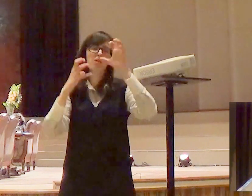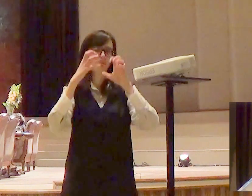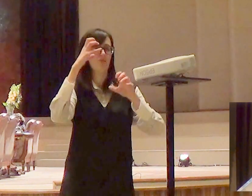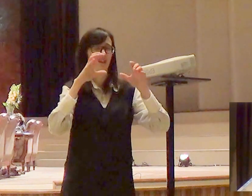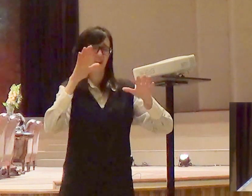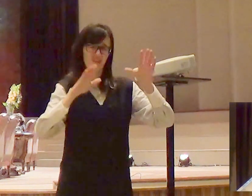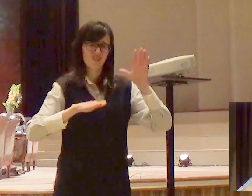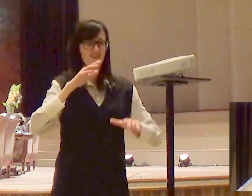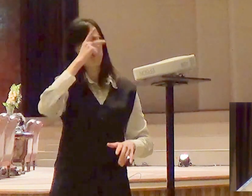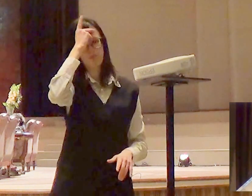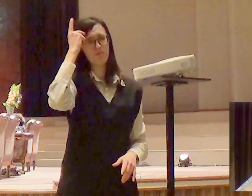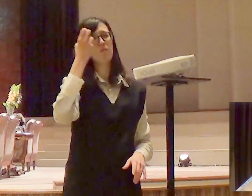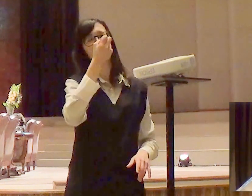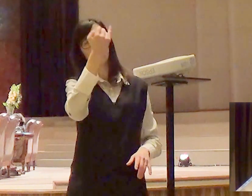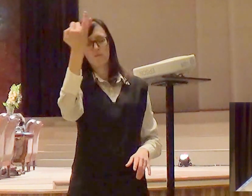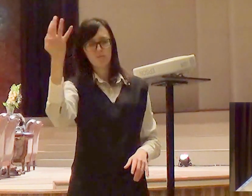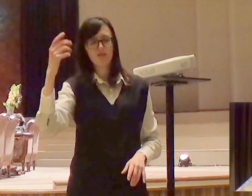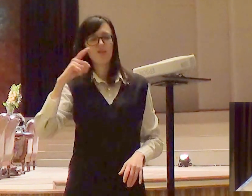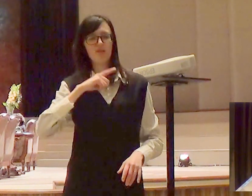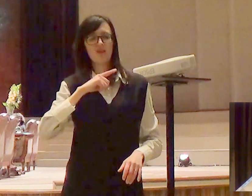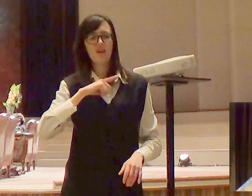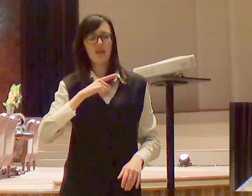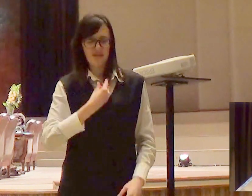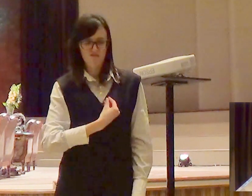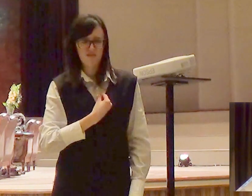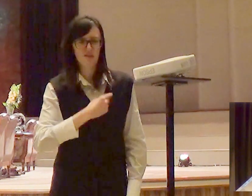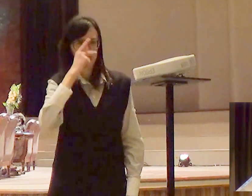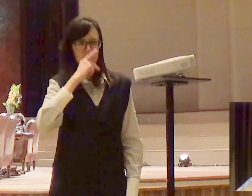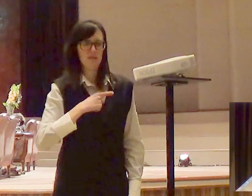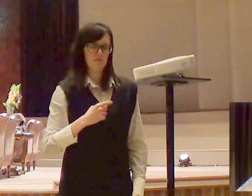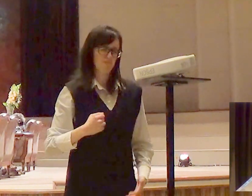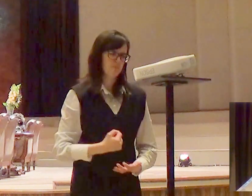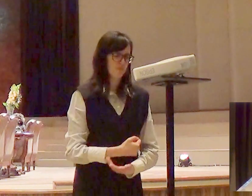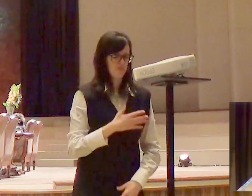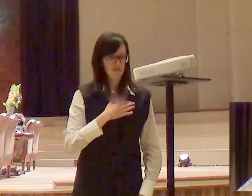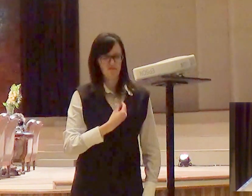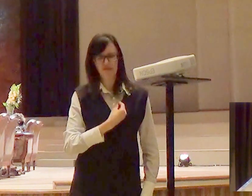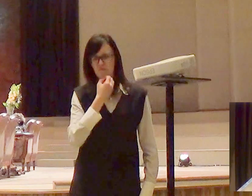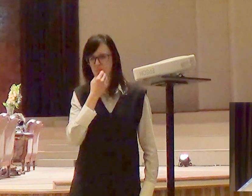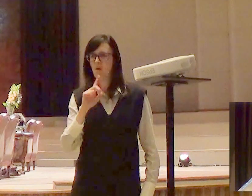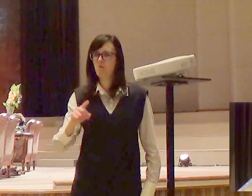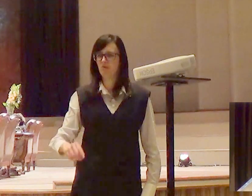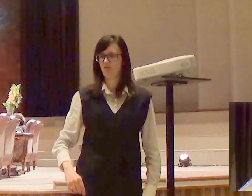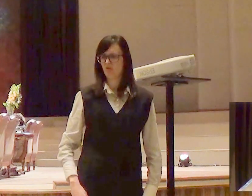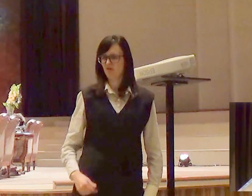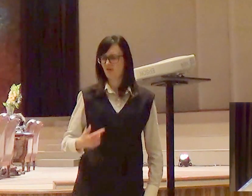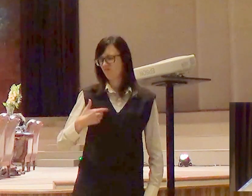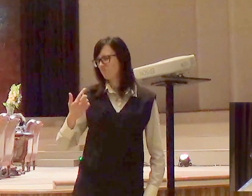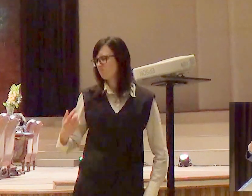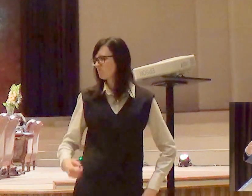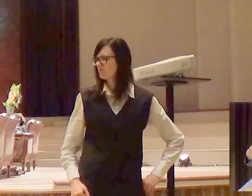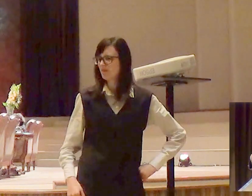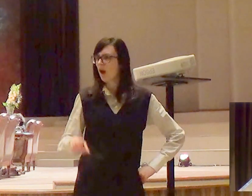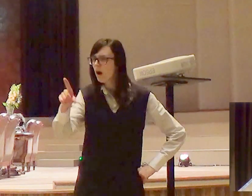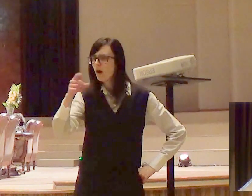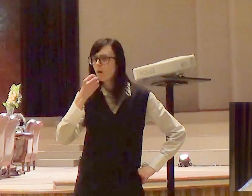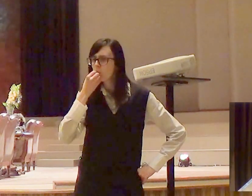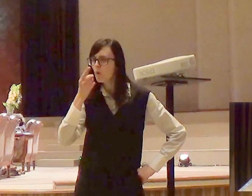estão vivendo esse amargor da vida e descobriram um grupo que apoia esse